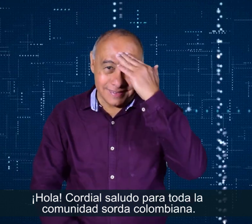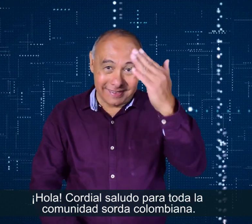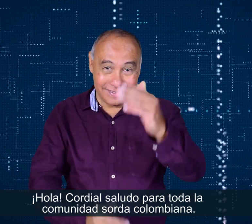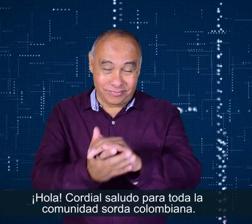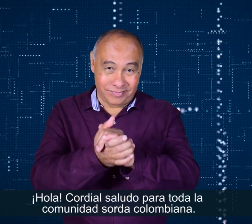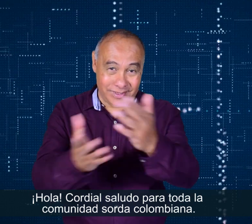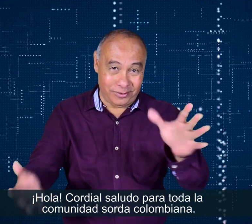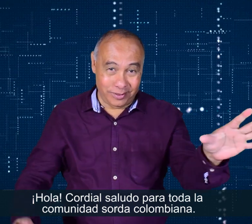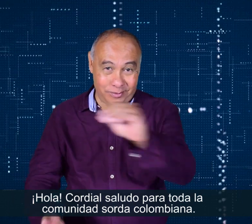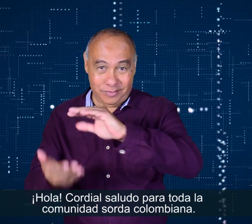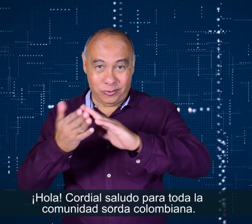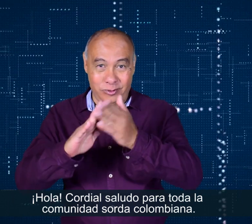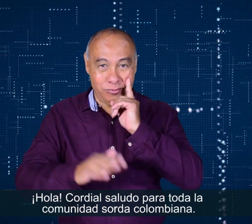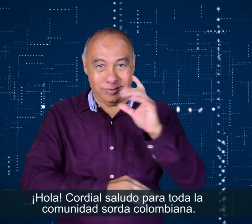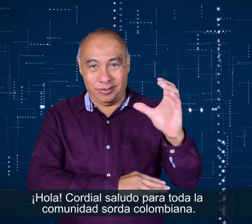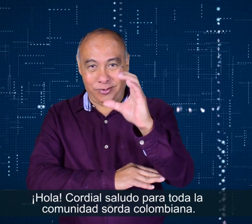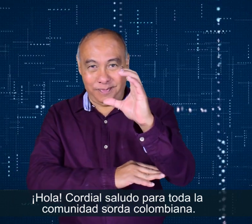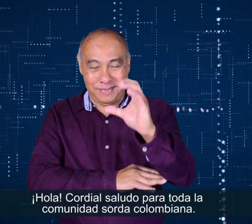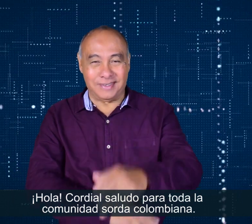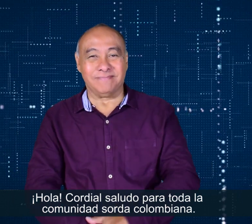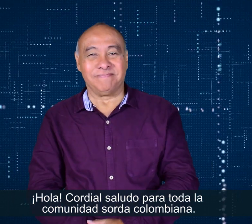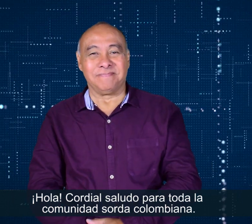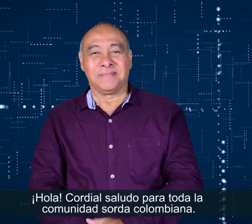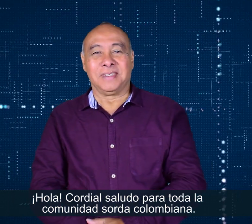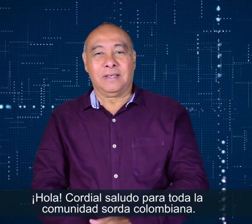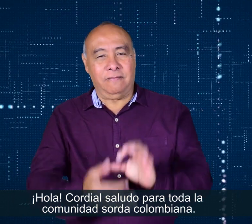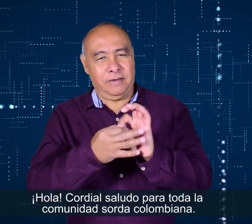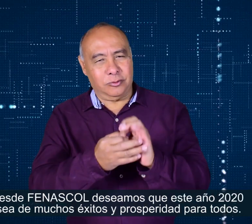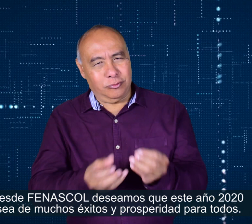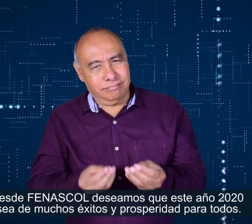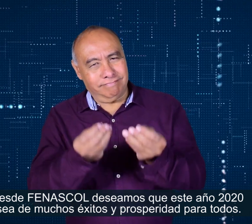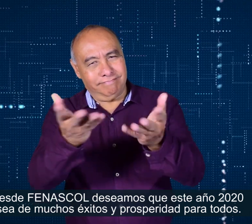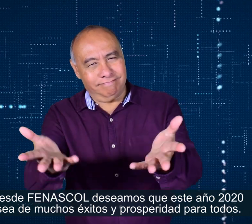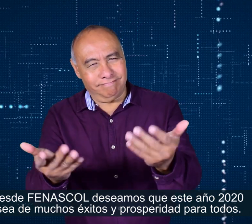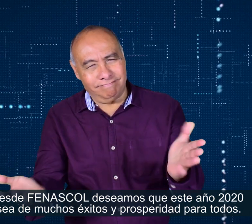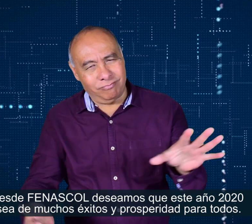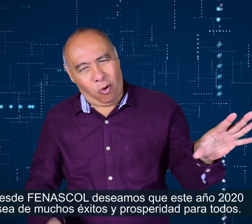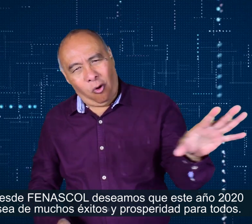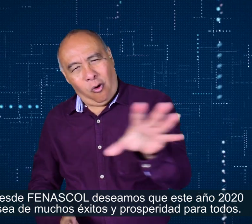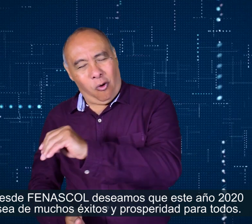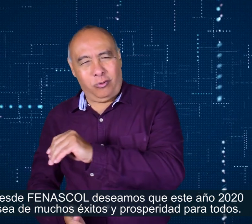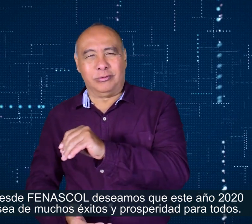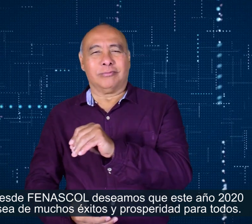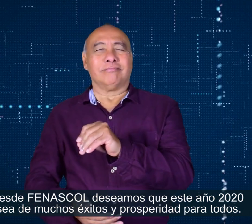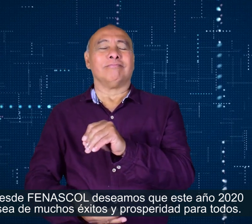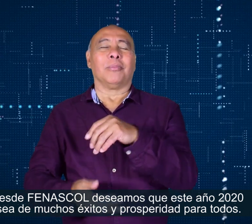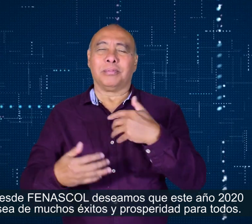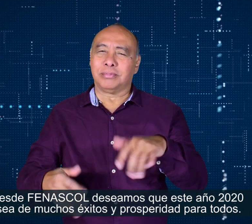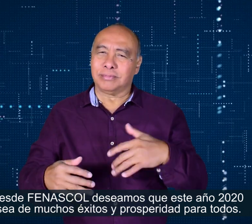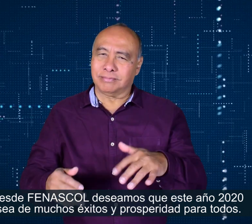Hola, cordial saludo para toda la comunidad sorda colombiana. Desde FENASCOL, deseamos que este año